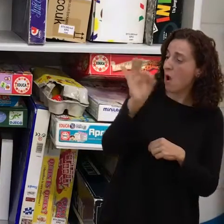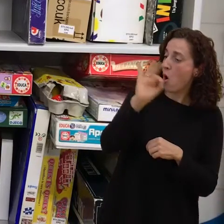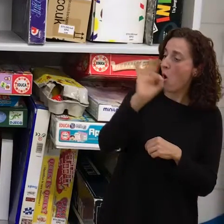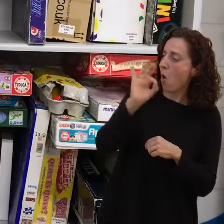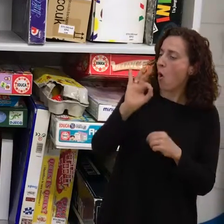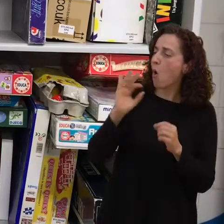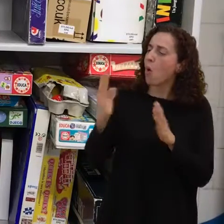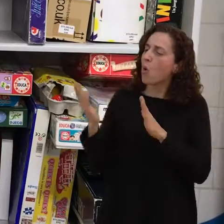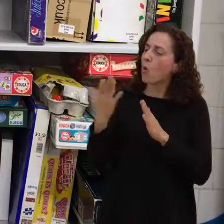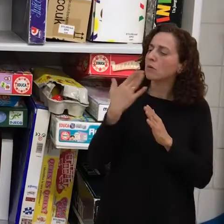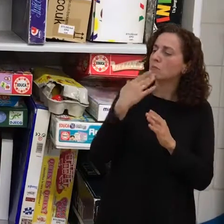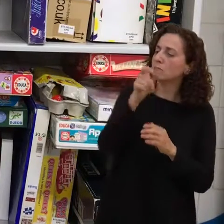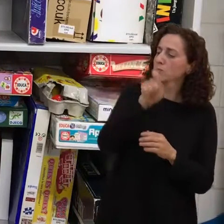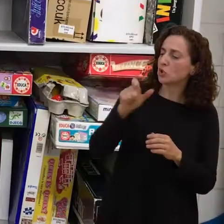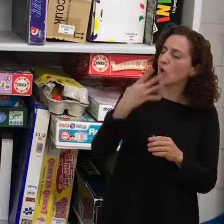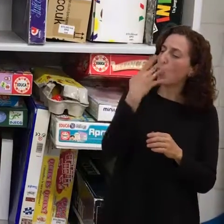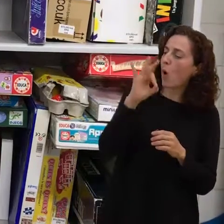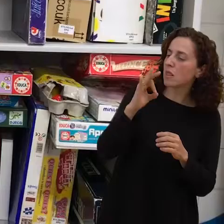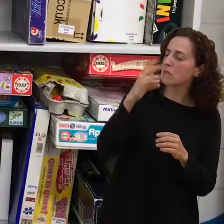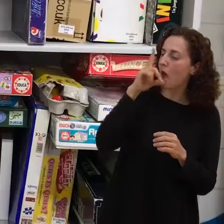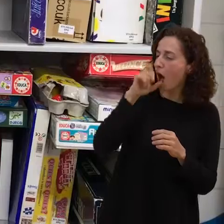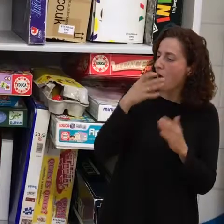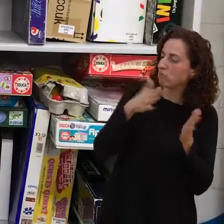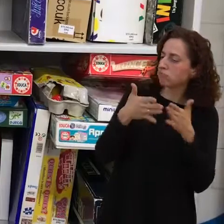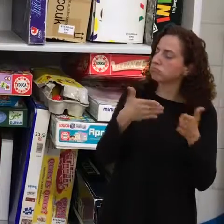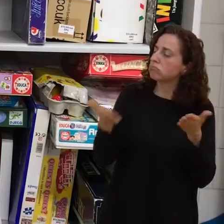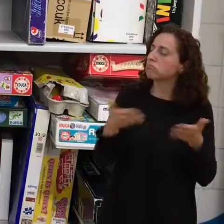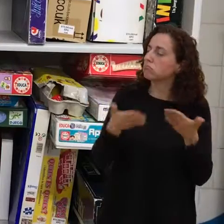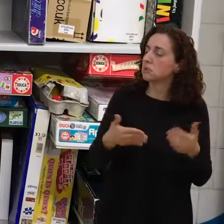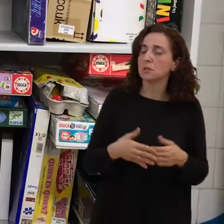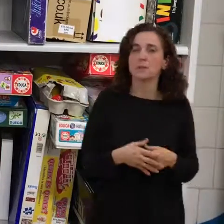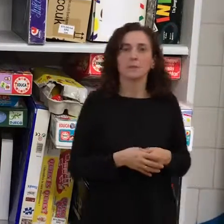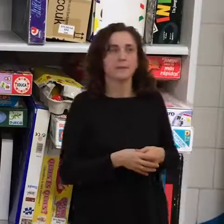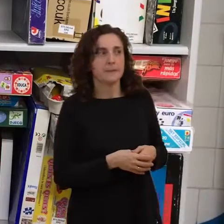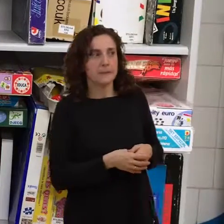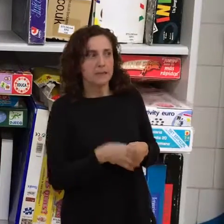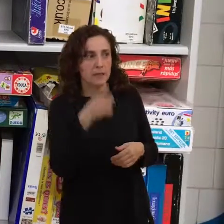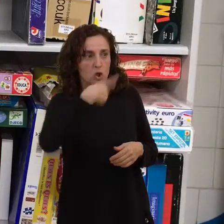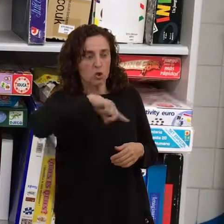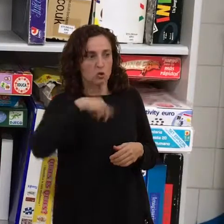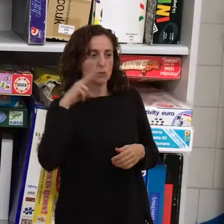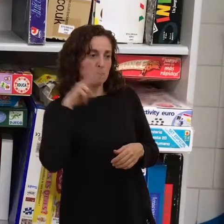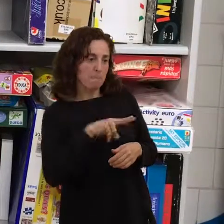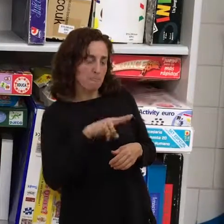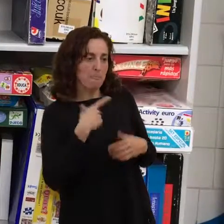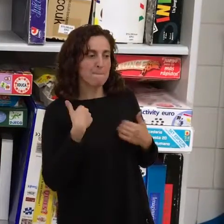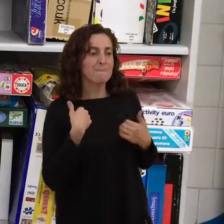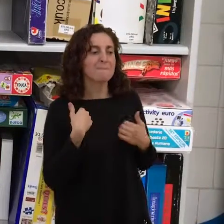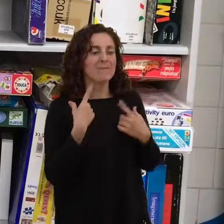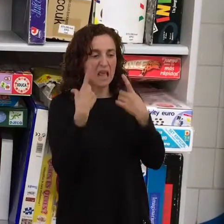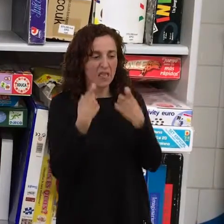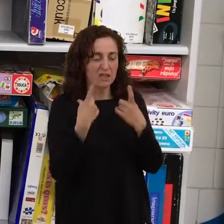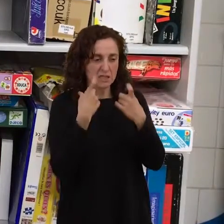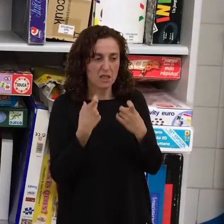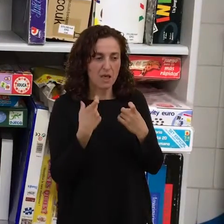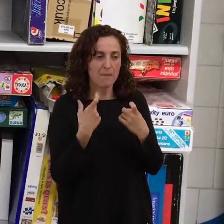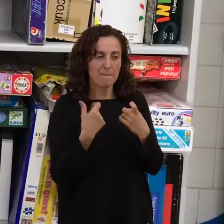años? Vemos, nosotros vemos que la necesidad es igual para las personas más